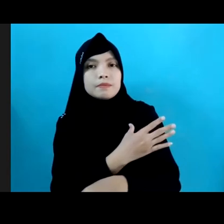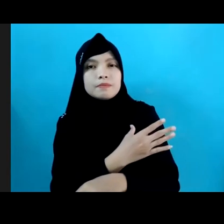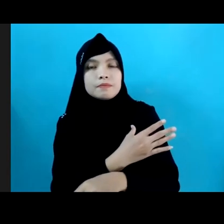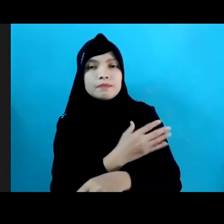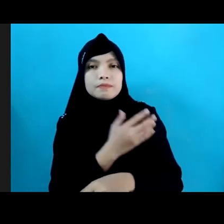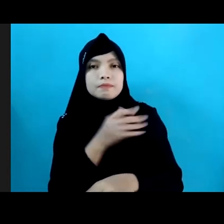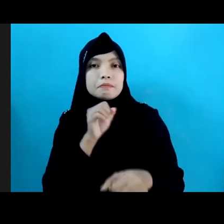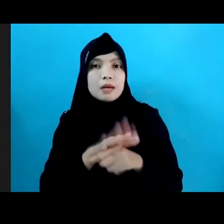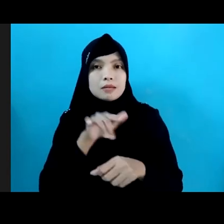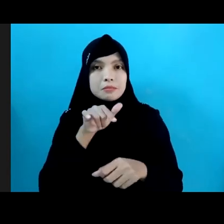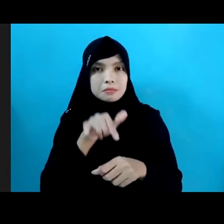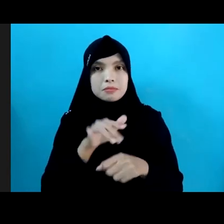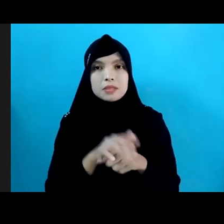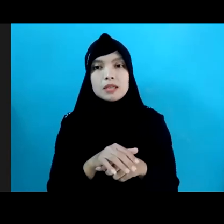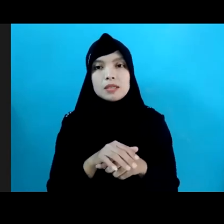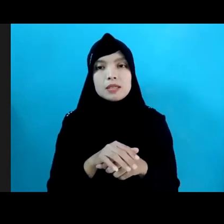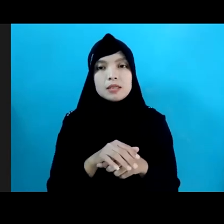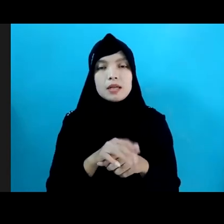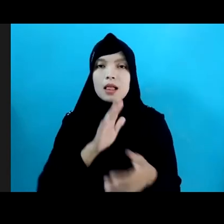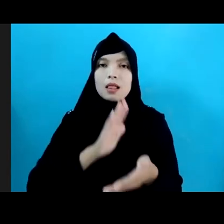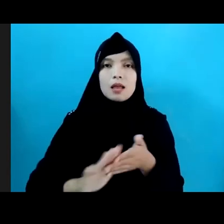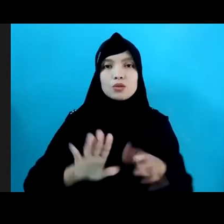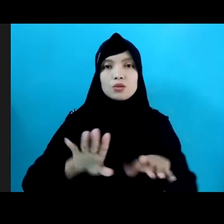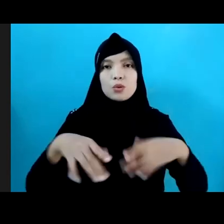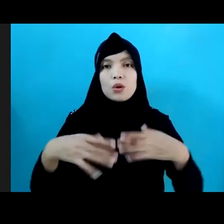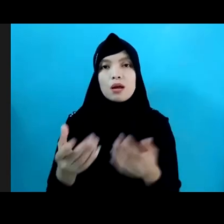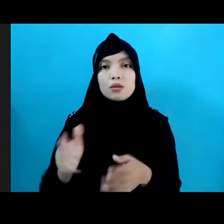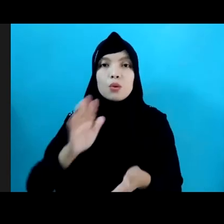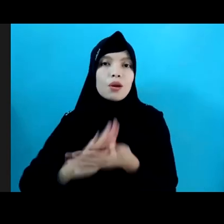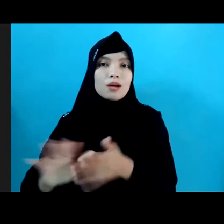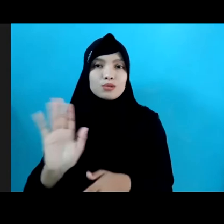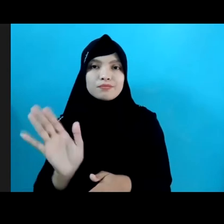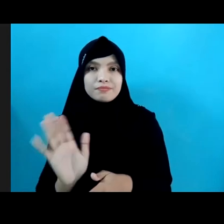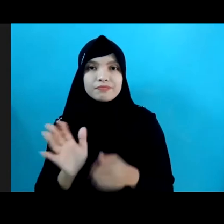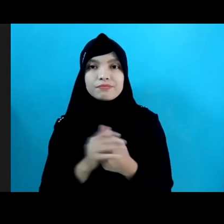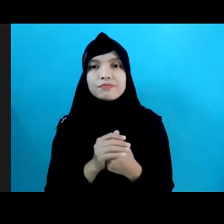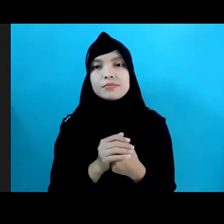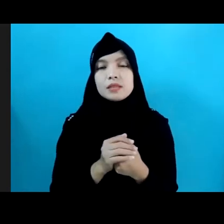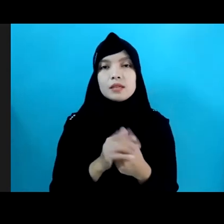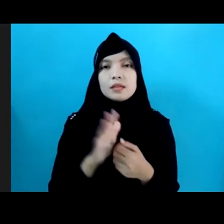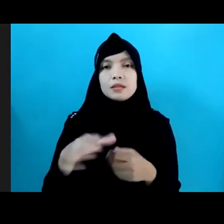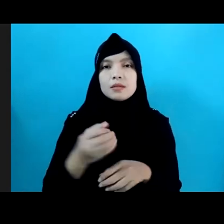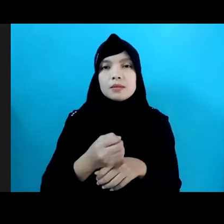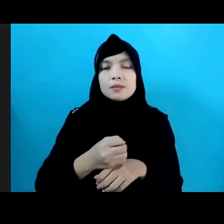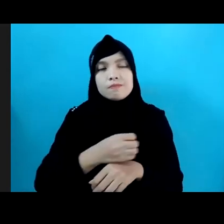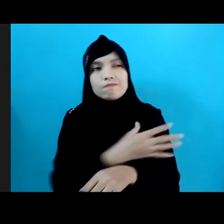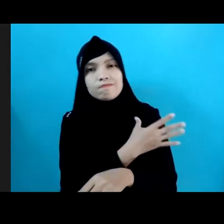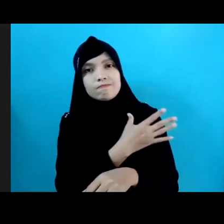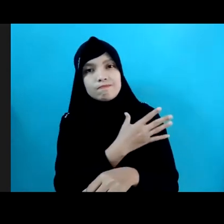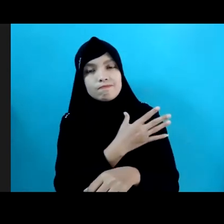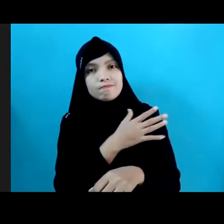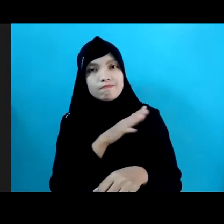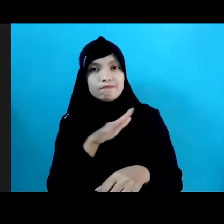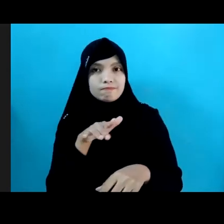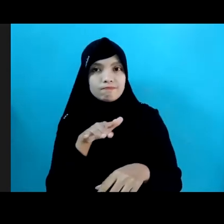pandemi ini Baik secara langsung maupun tidak langsung Memang paling banyak dirasakan oleh mereka